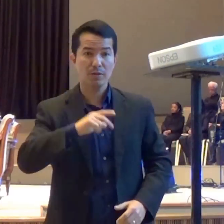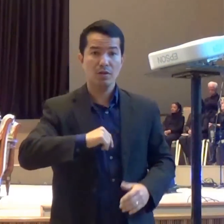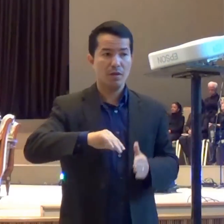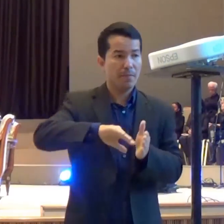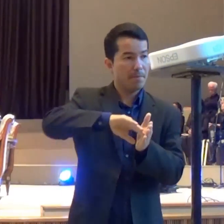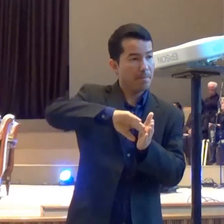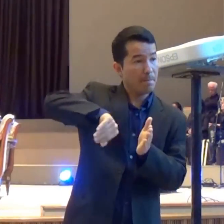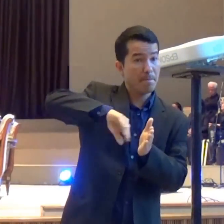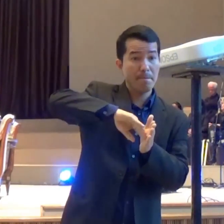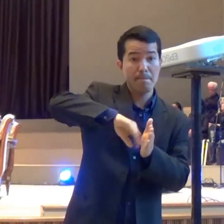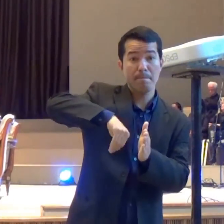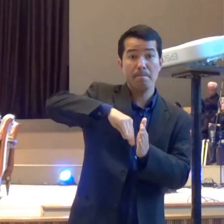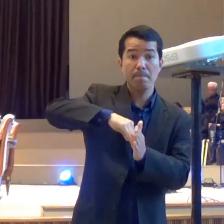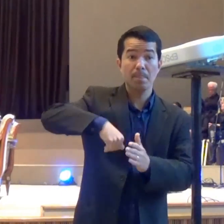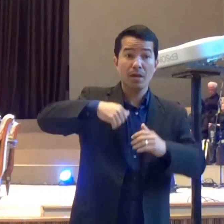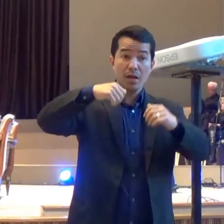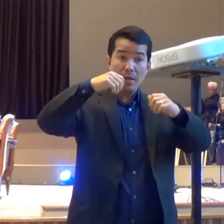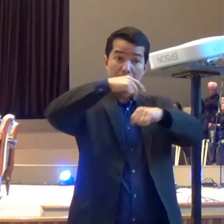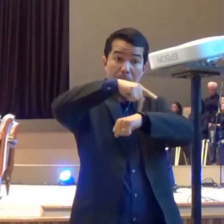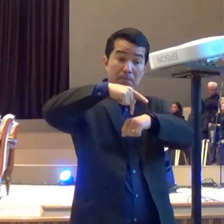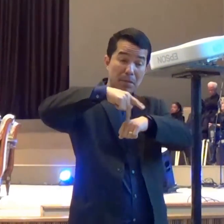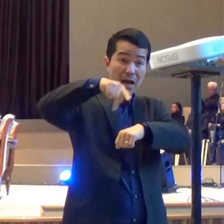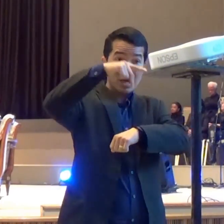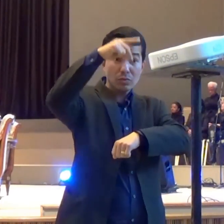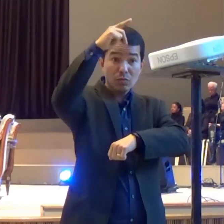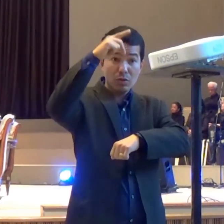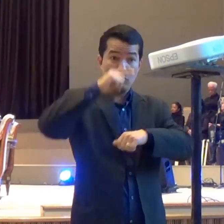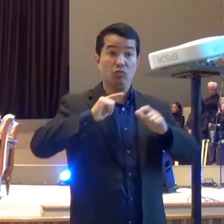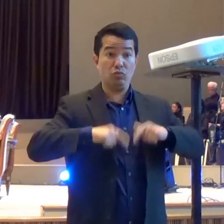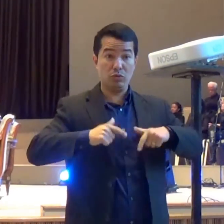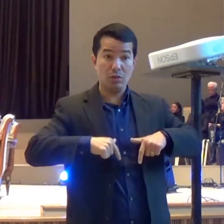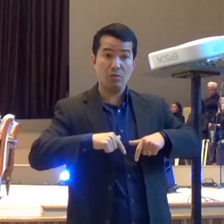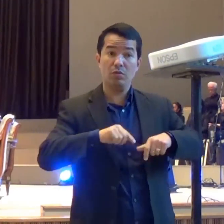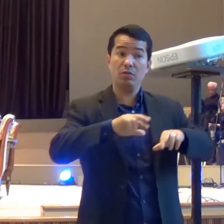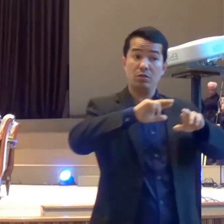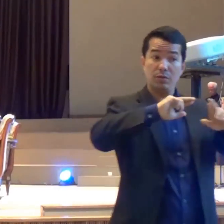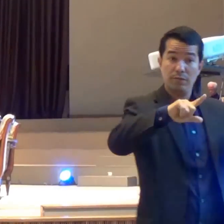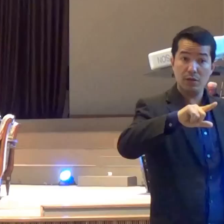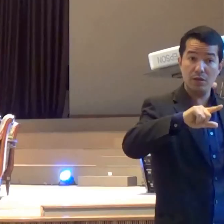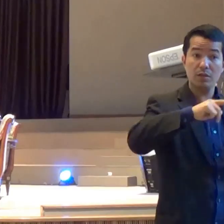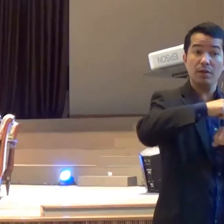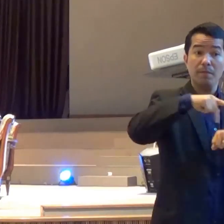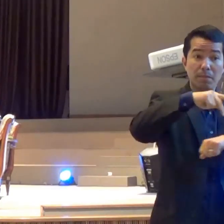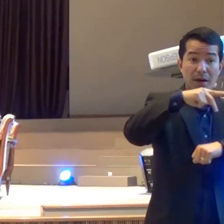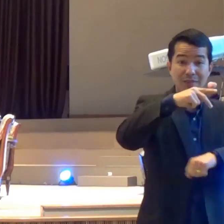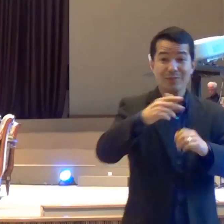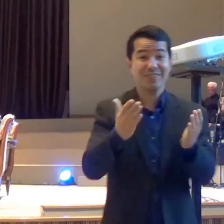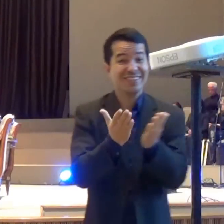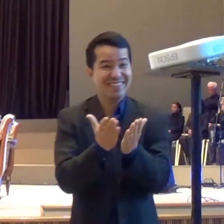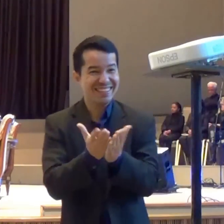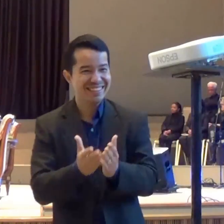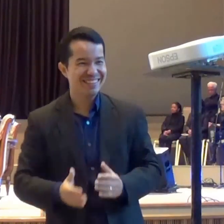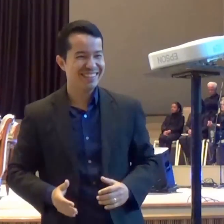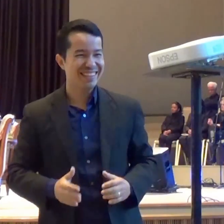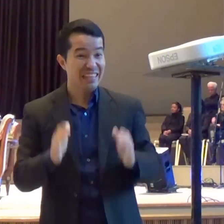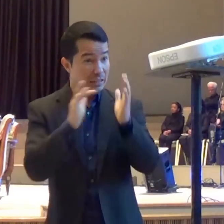instituir a ceia do Senhor E ele disse para seus discípulos Eu quero passar esse momento com vocês Vão